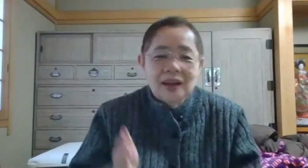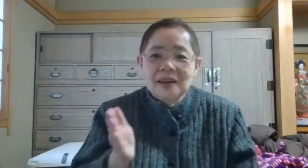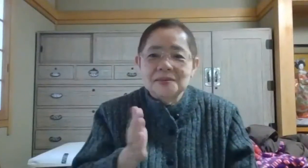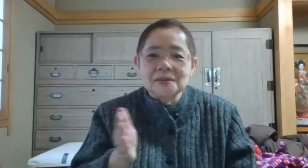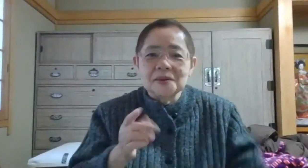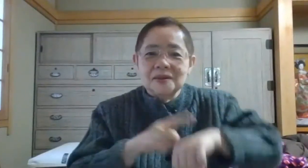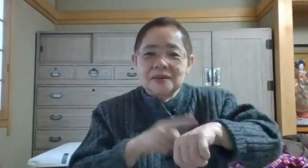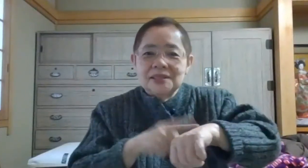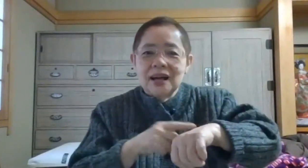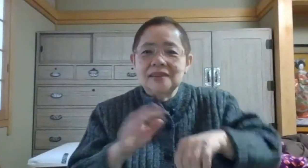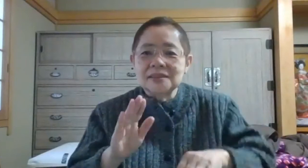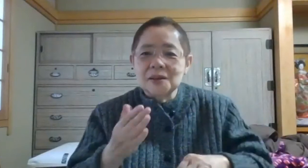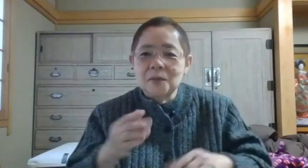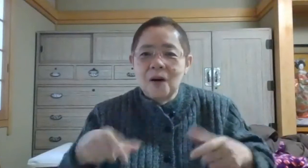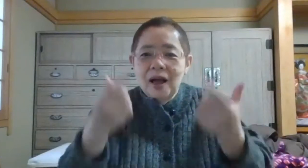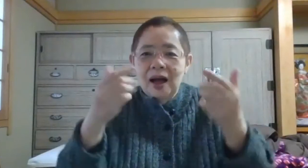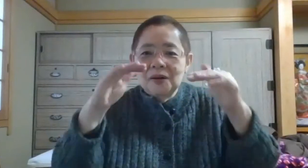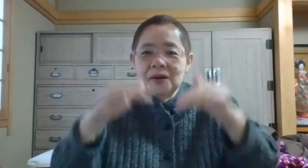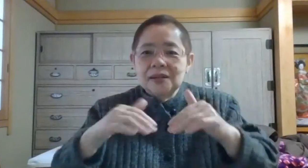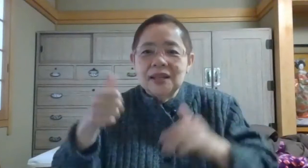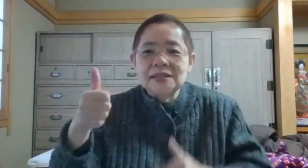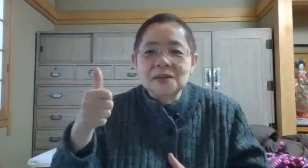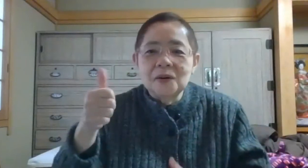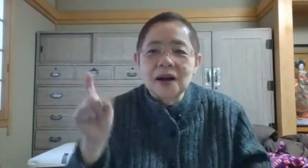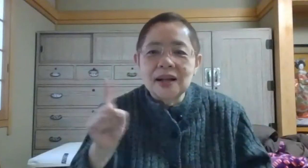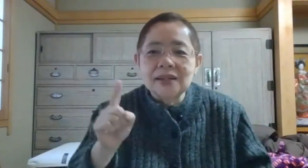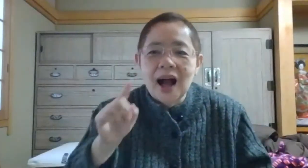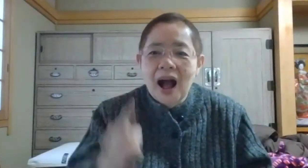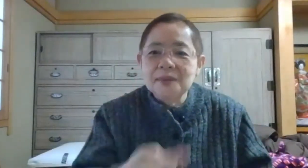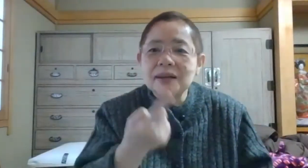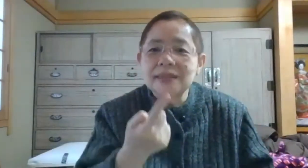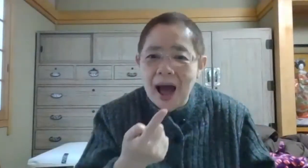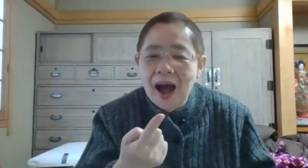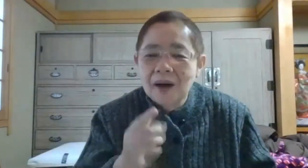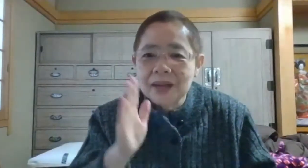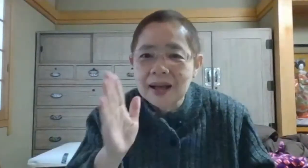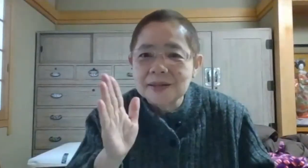そろそろ時間ですけども、北里さんの方から何かありましたらお願いします。